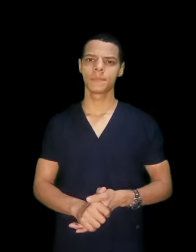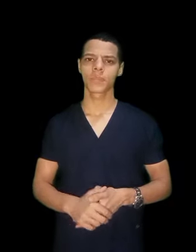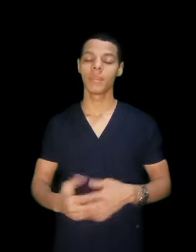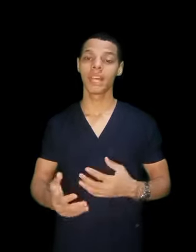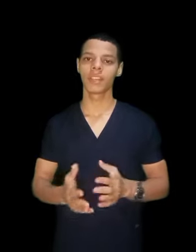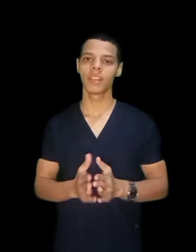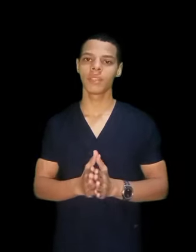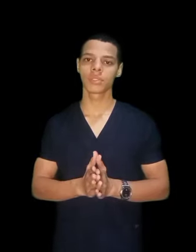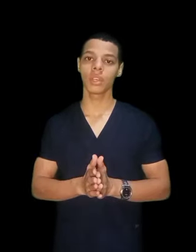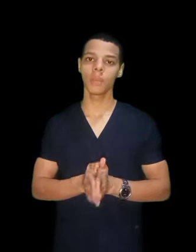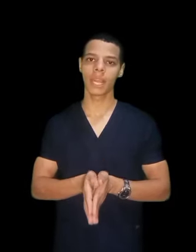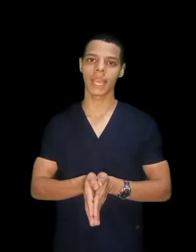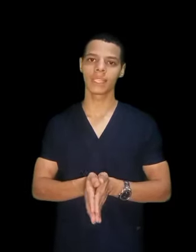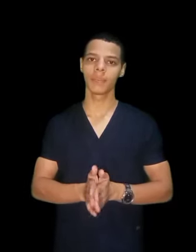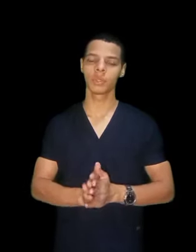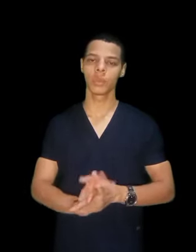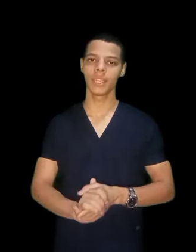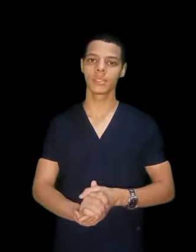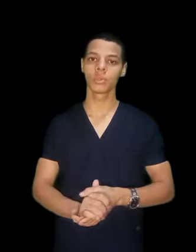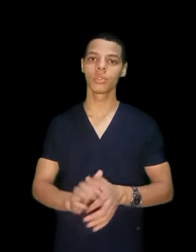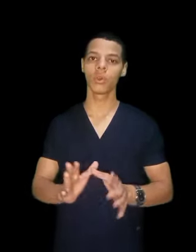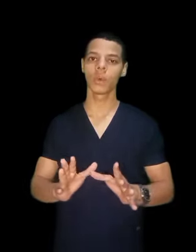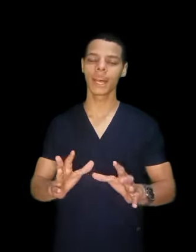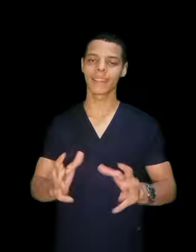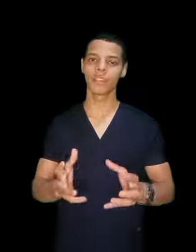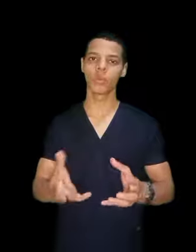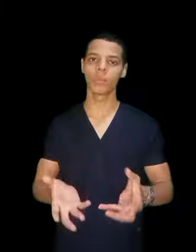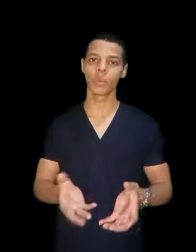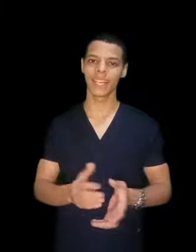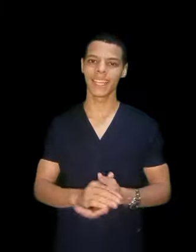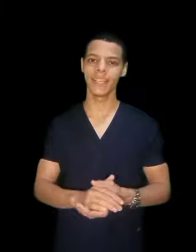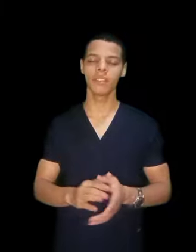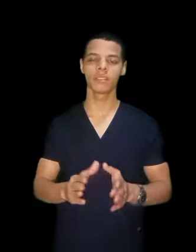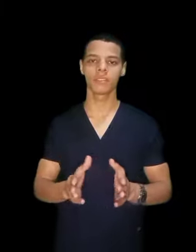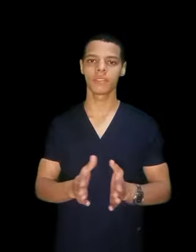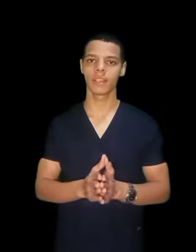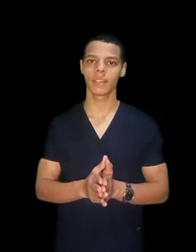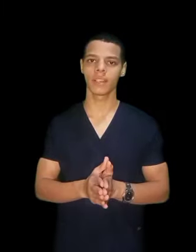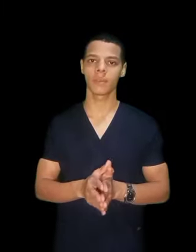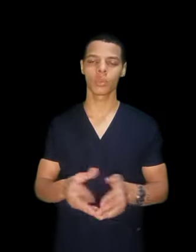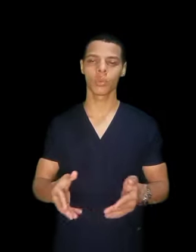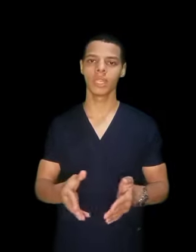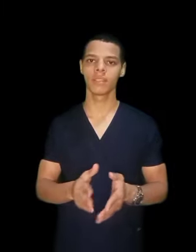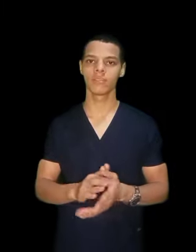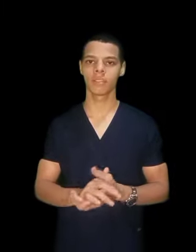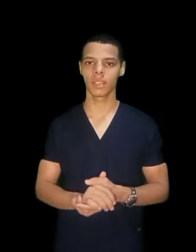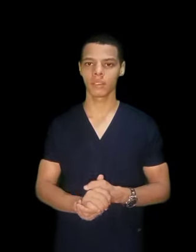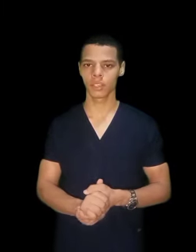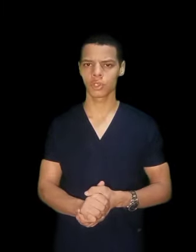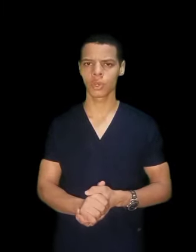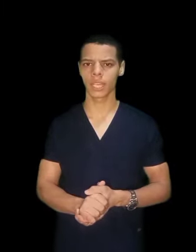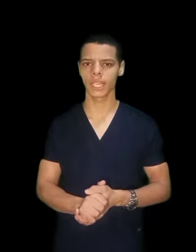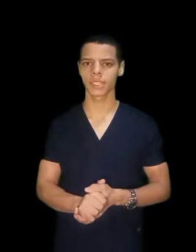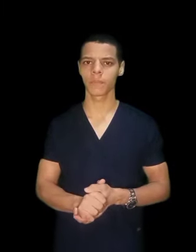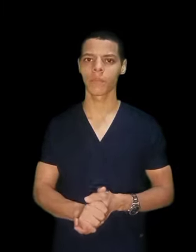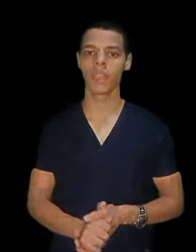المعهد الفن الصحي من الحاجات اللي بتميزه ان هو عددهم قليلين فنقوين في الشوق اللي انا